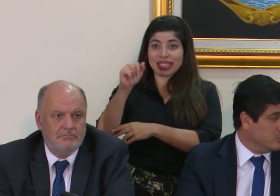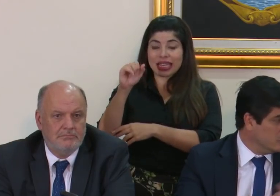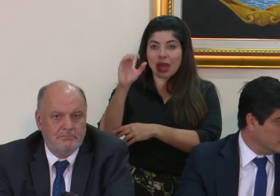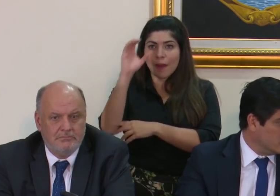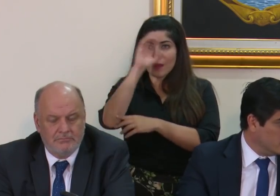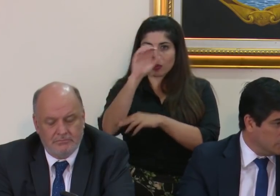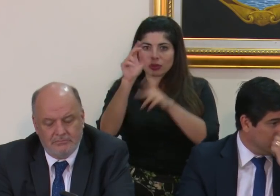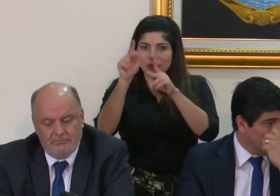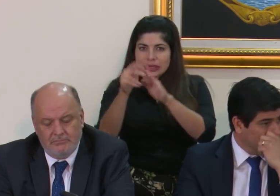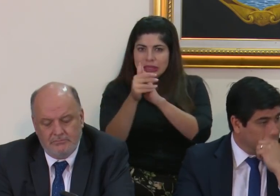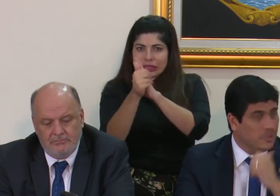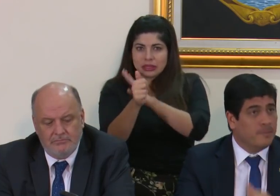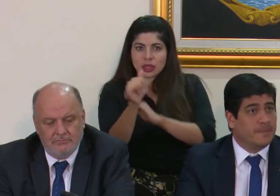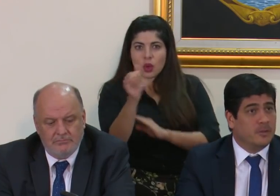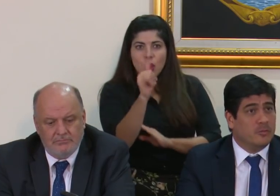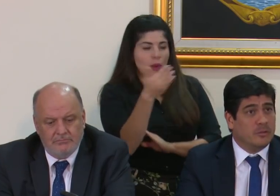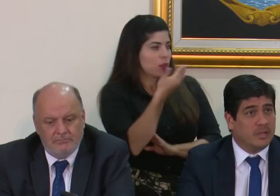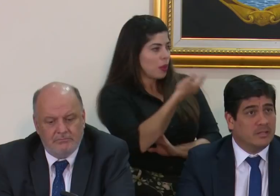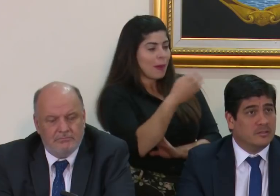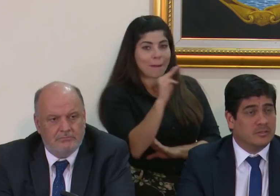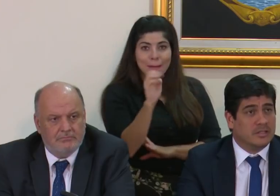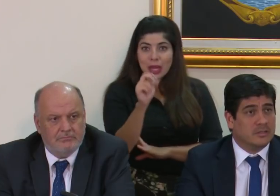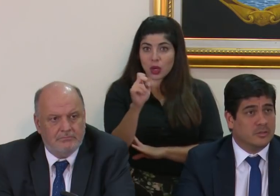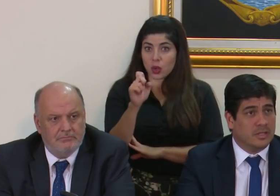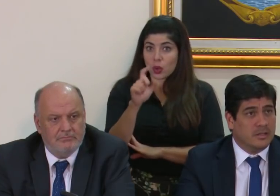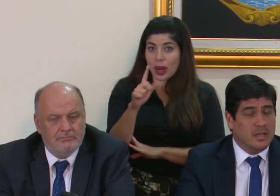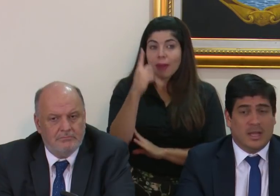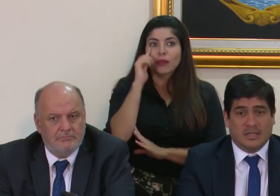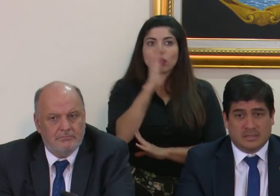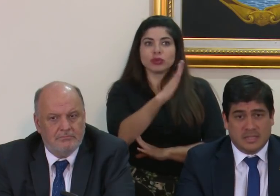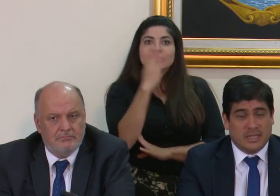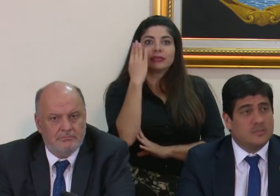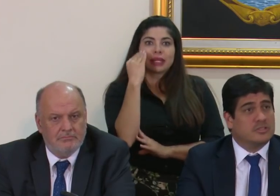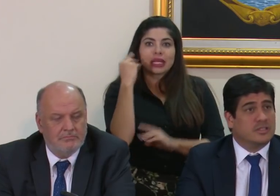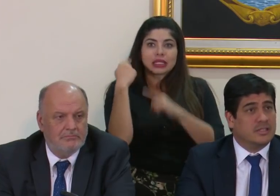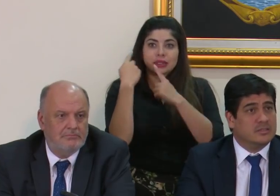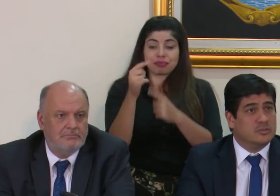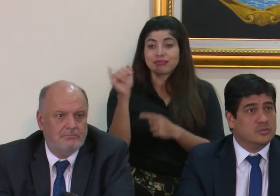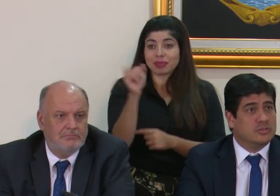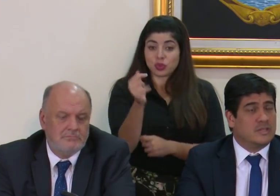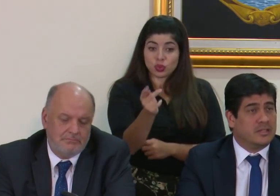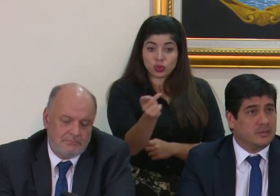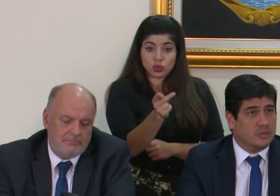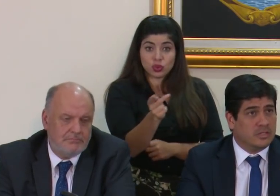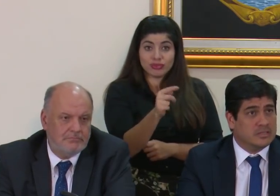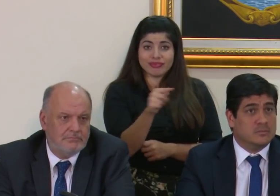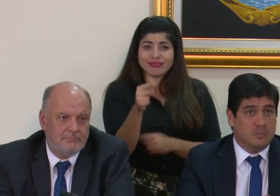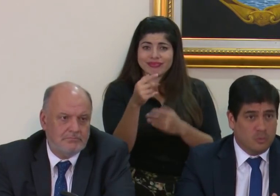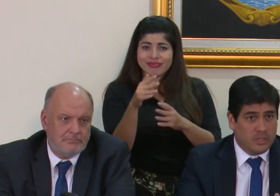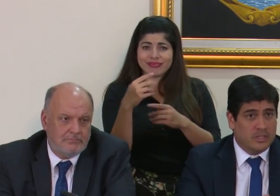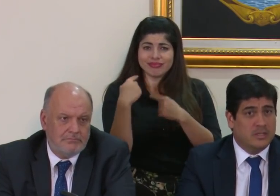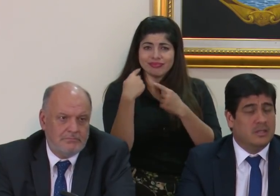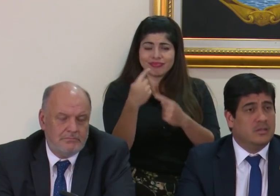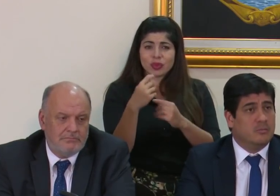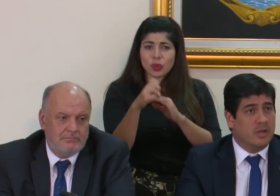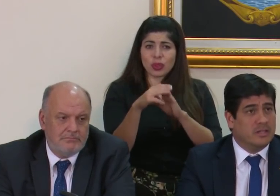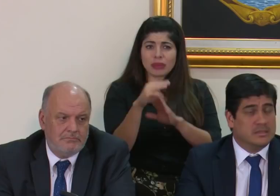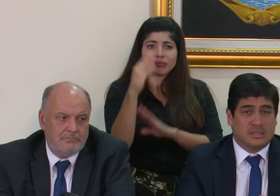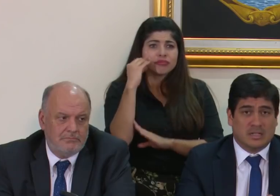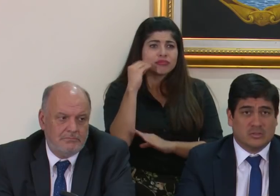personas talentosas, como lo es el caso de don Manuel, con trayectoria, así ellos que tienen sus trayectorias muy